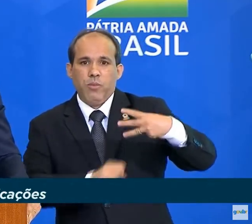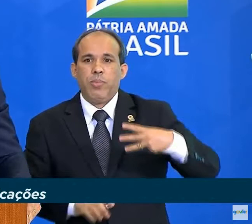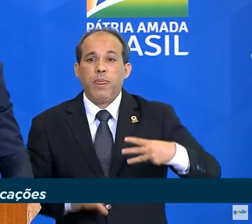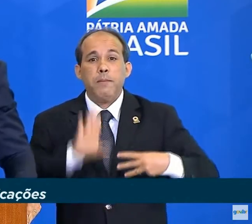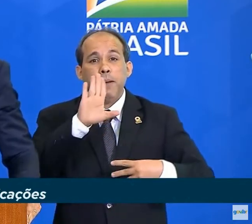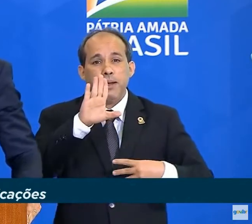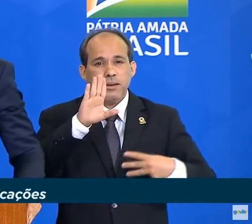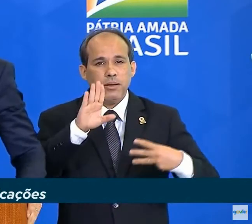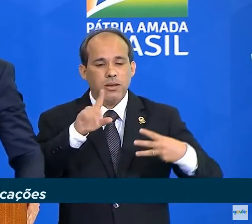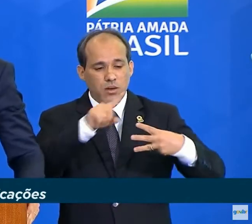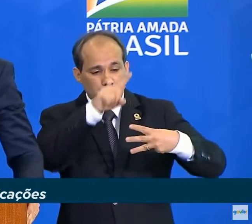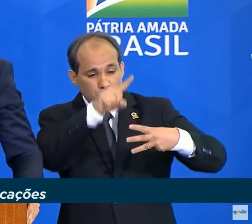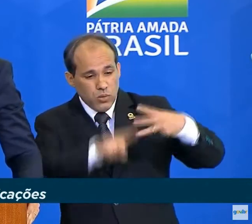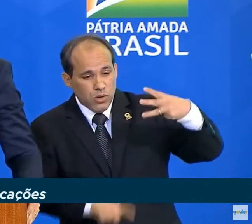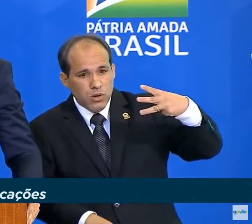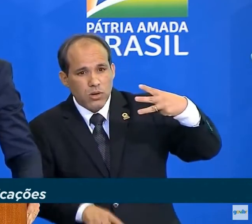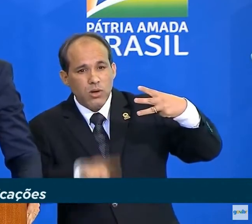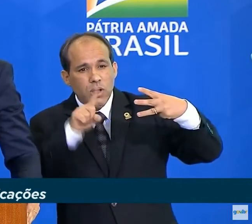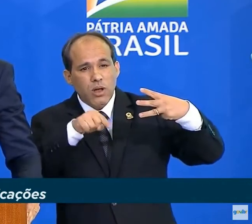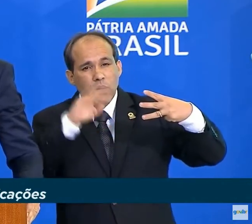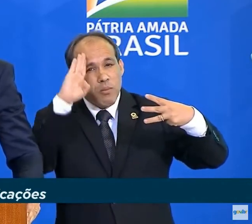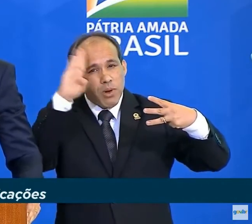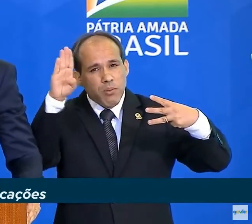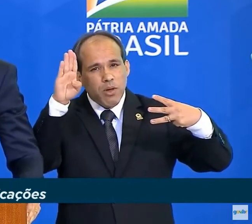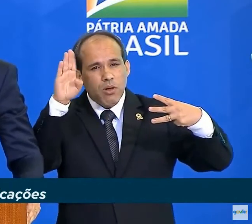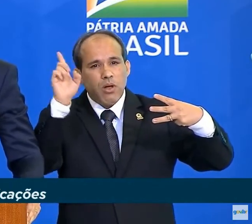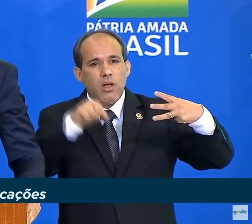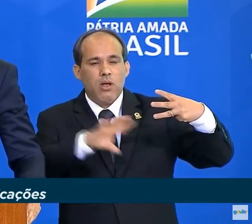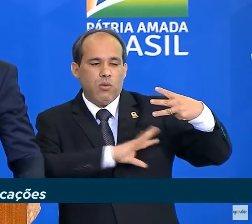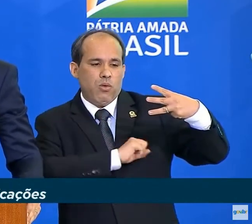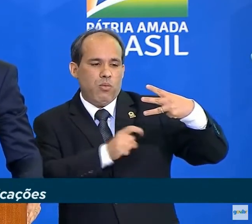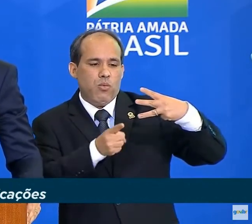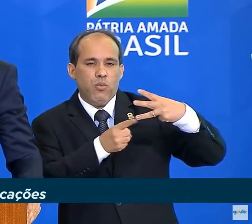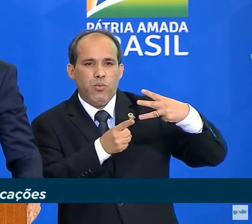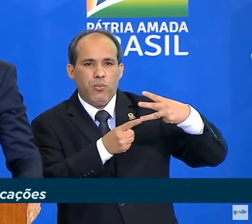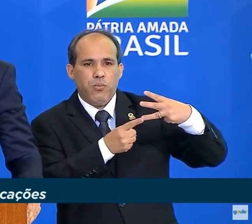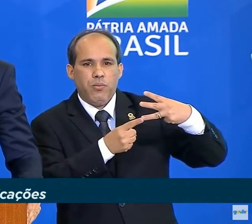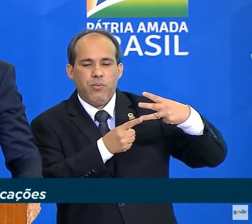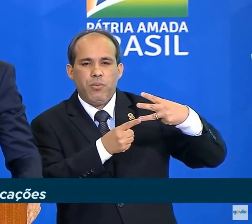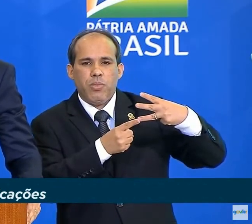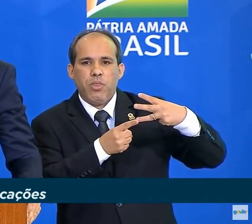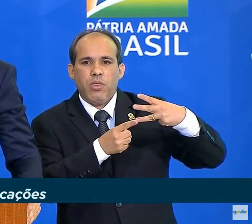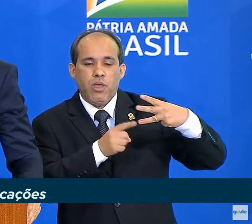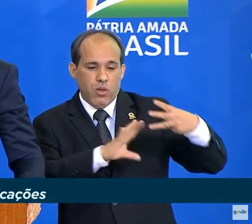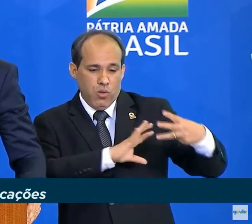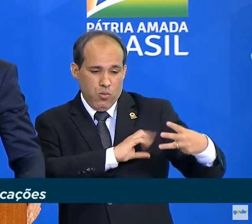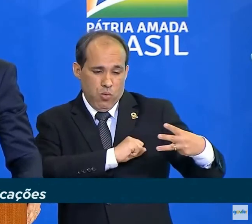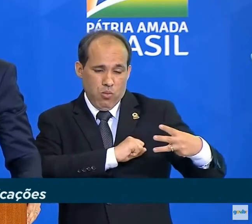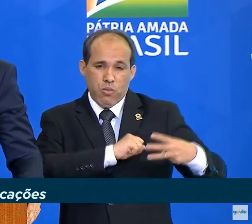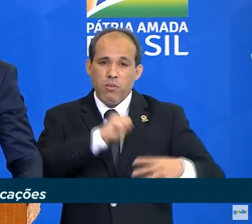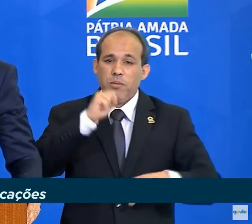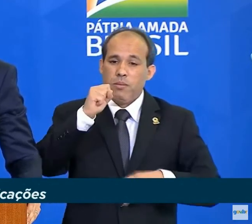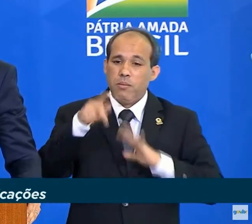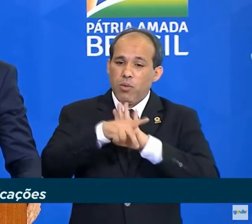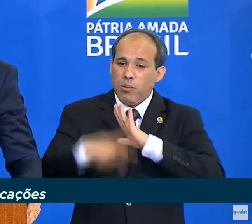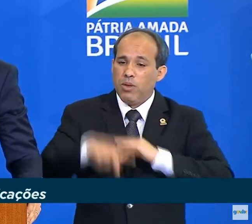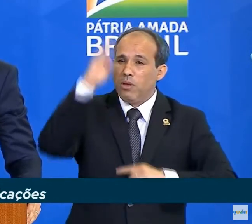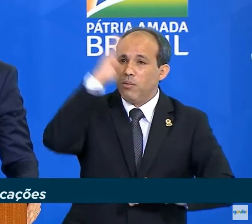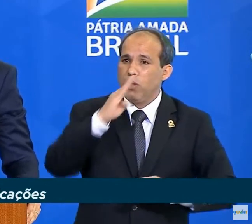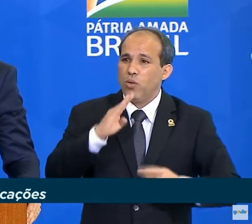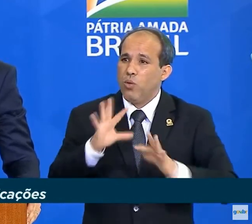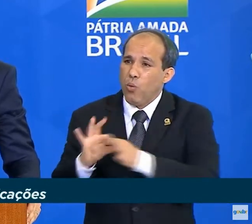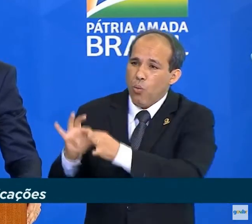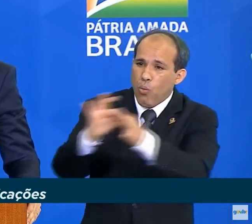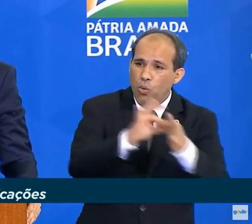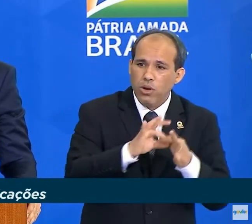Porém, o maior deles é o amor. Que o amor pelo Brasil possa nos unir